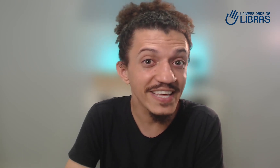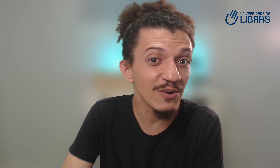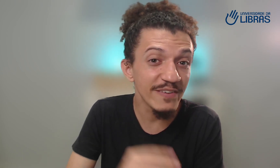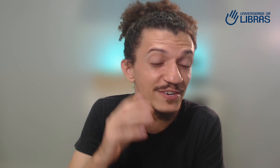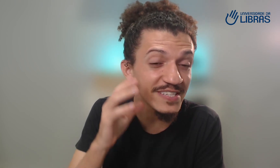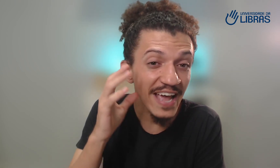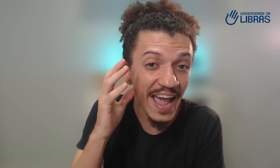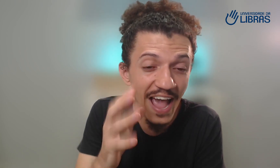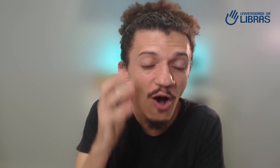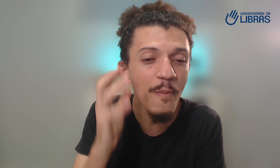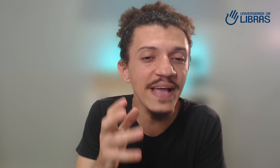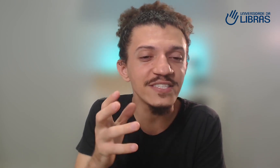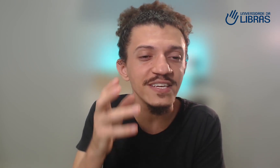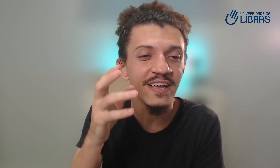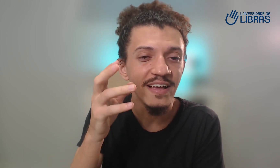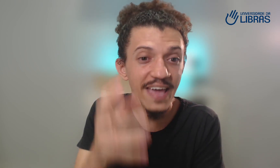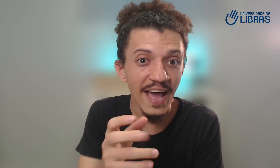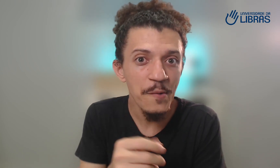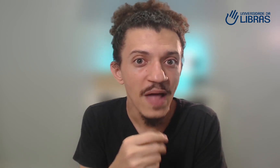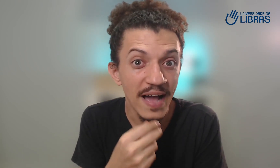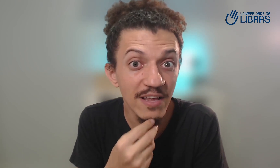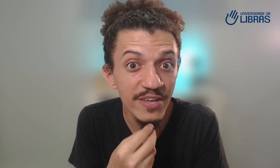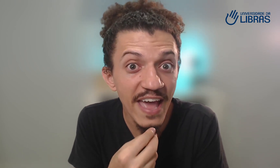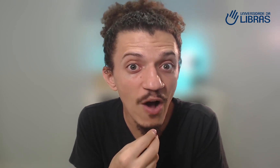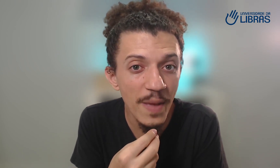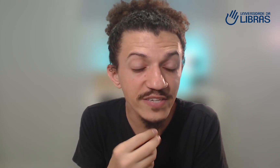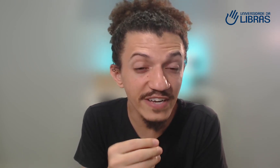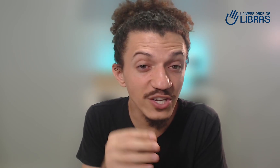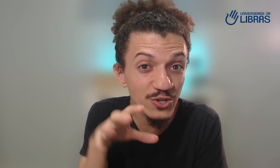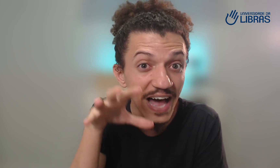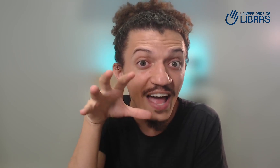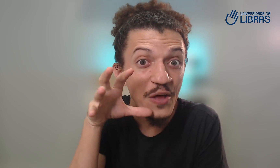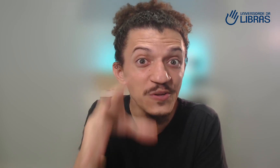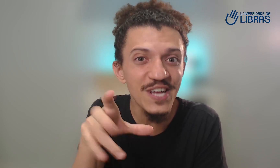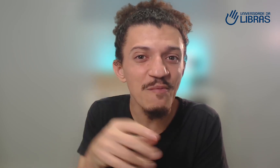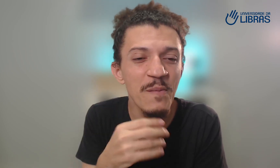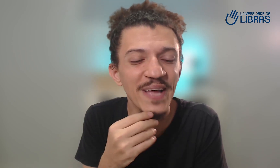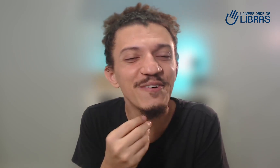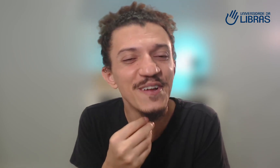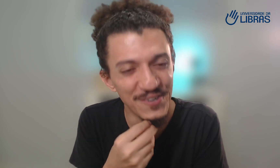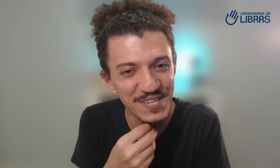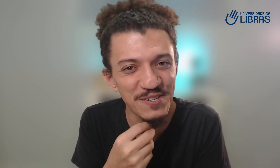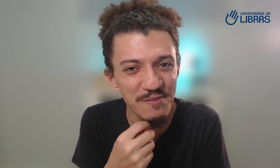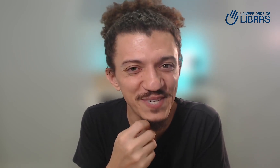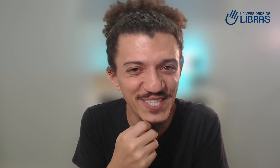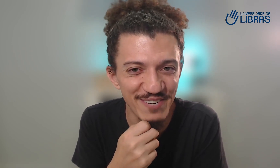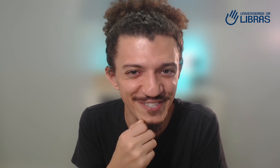aquilo que você realmente quer, aquilo que realmente vai te ajudar no seu momento, nos seus objetivos.